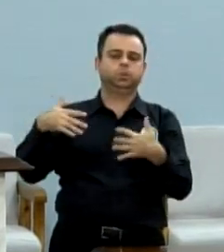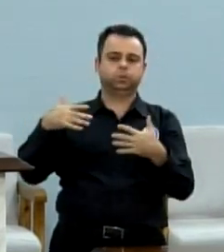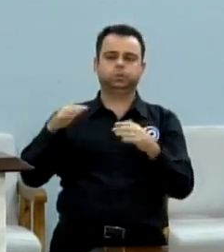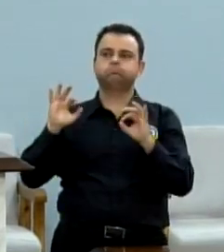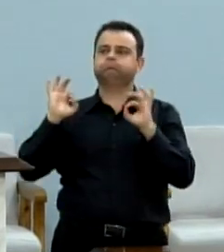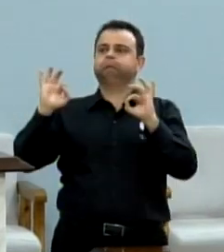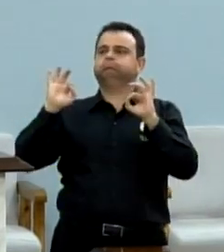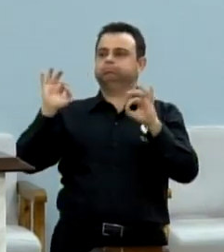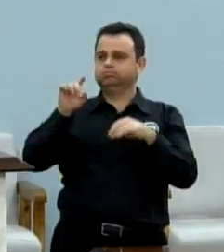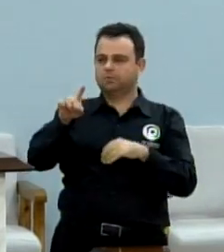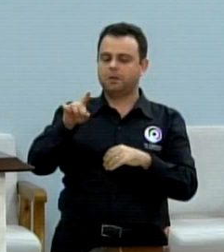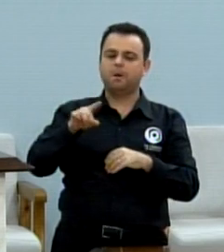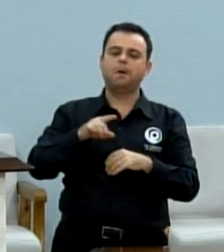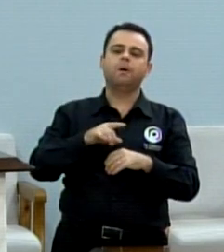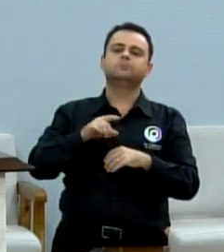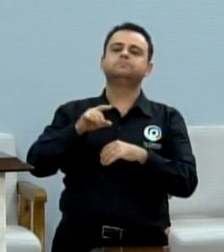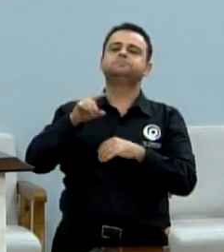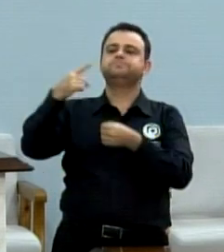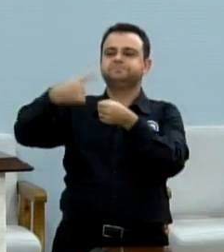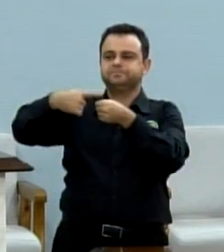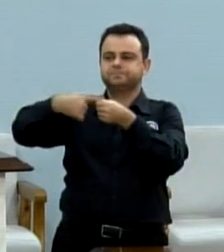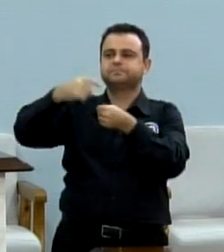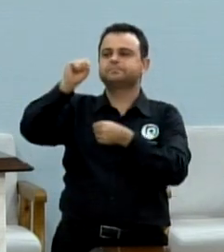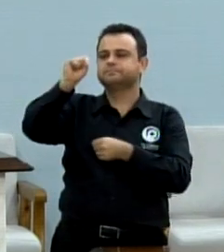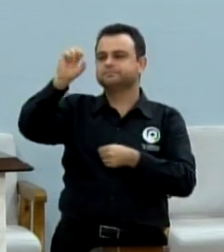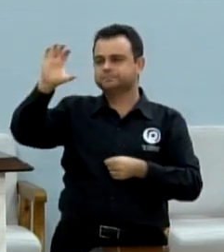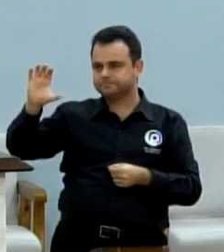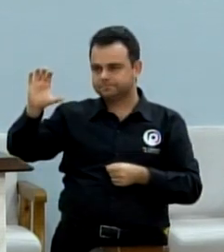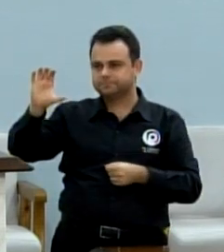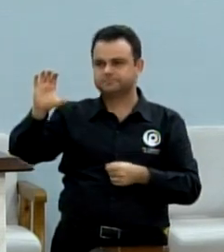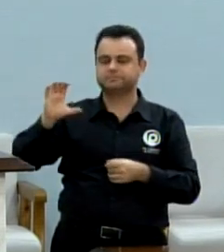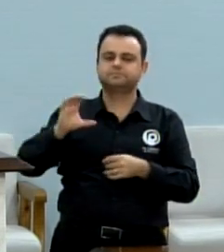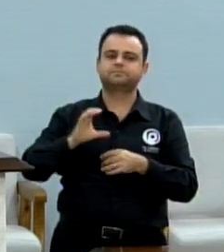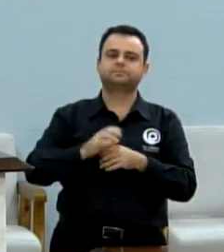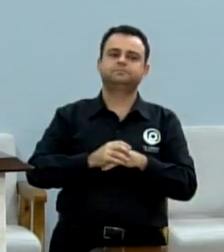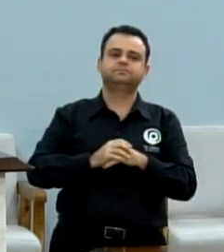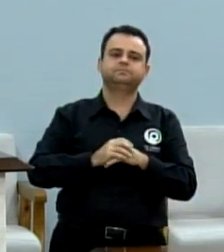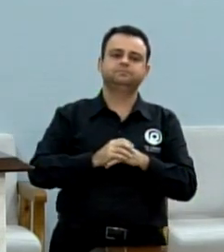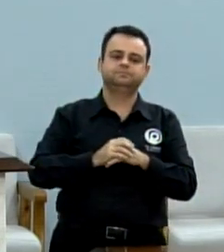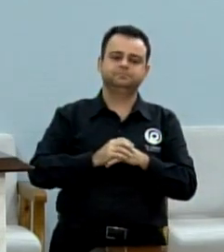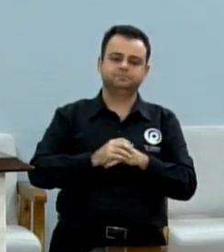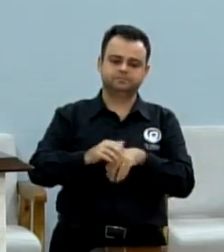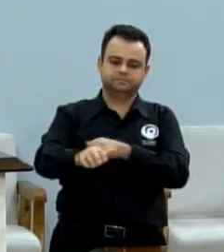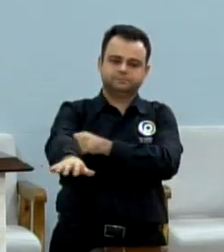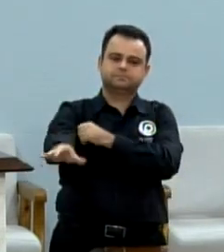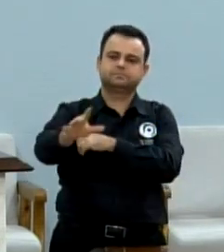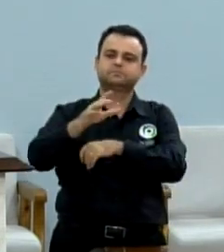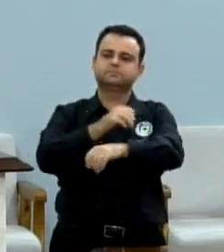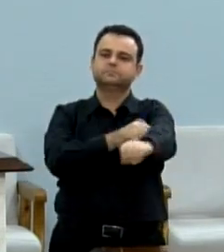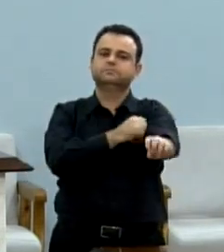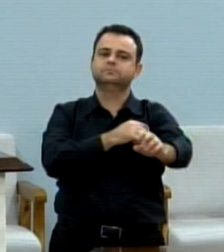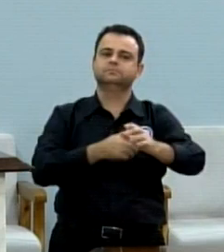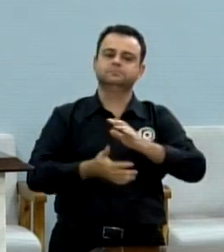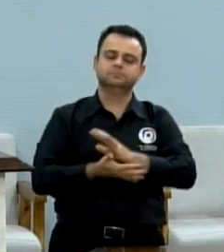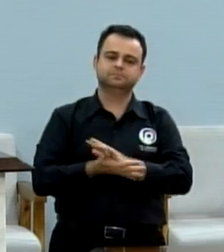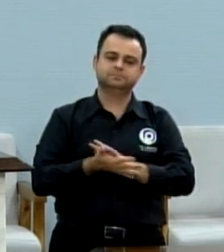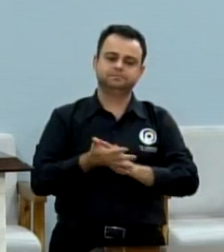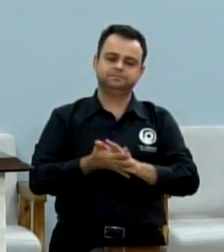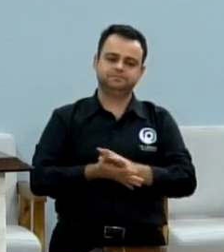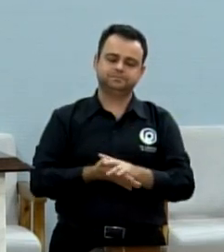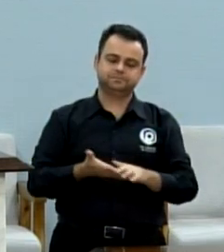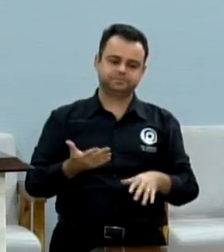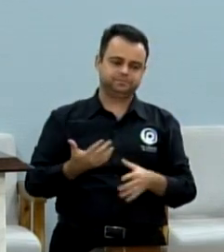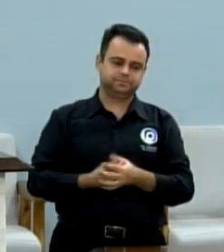no Residencial Caetano pedindo a construção de uma quadra poliesportiva. Conversei com a Coronel Helena, que tem uma agenda muito agitada,